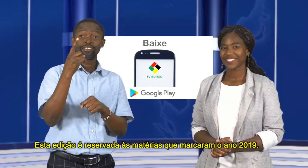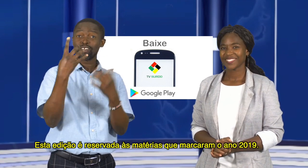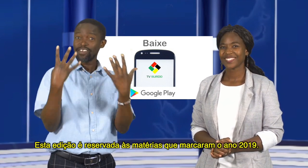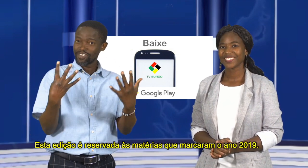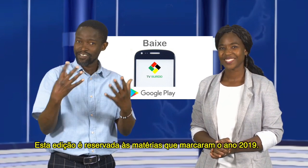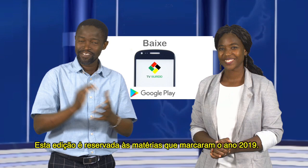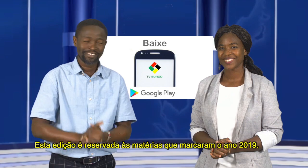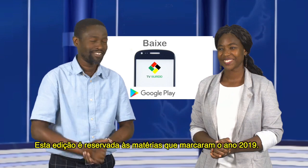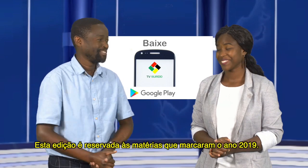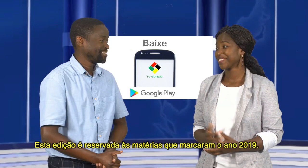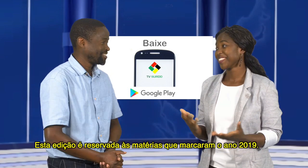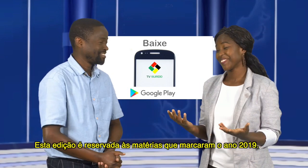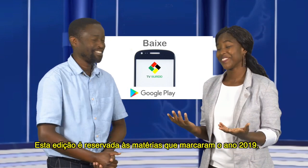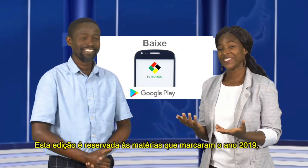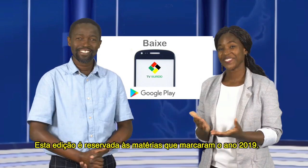marcaram o ano de 2019.